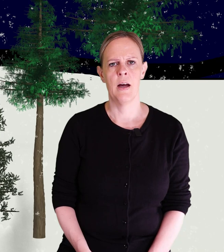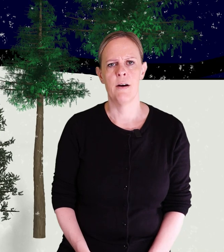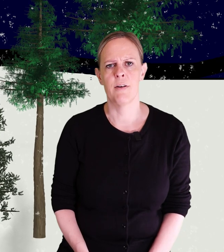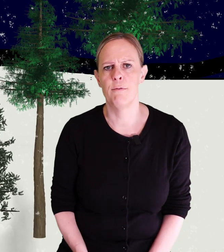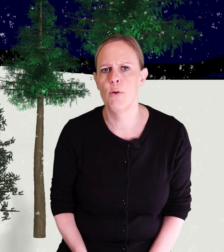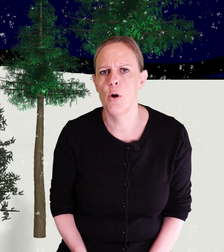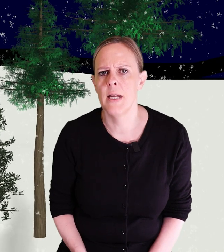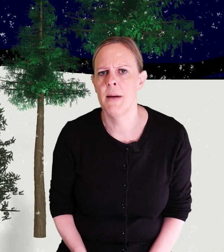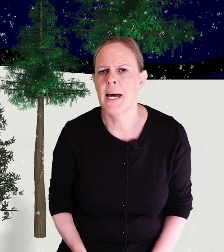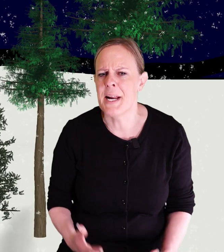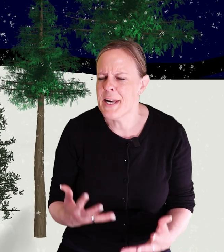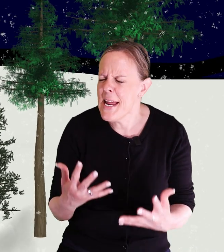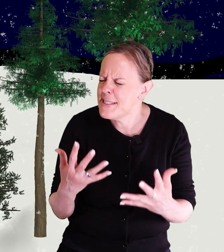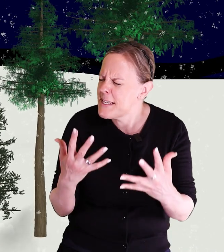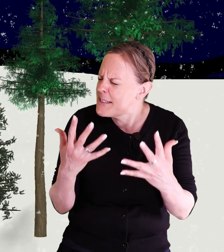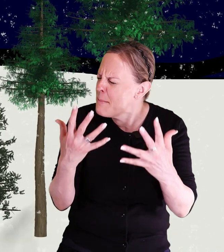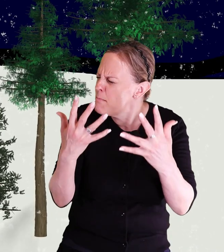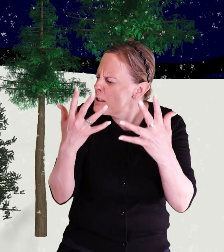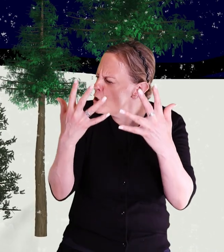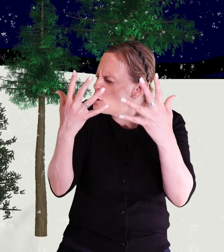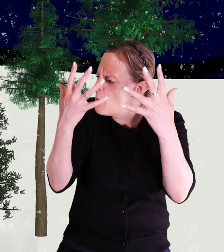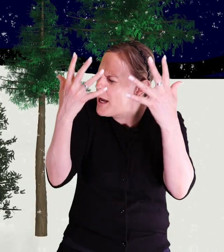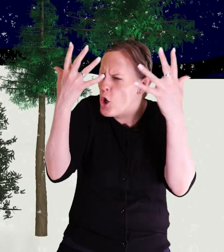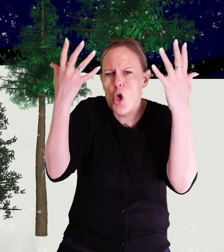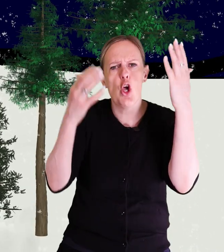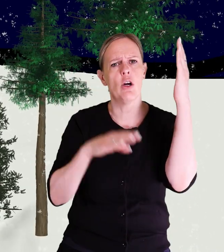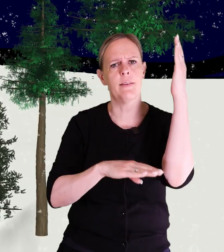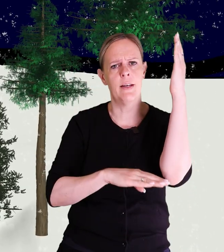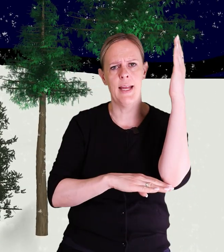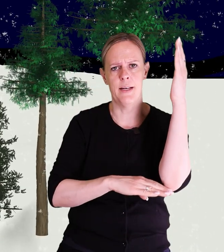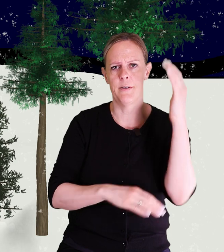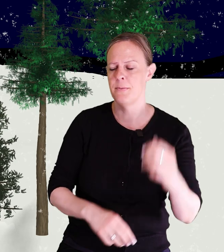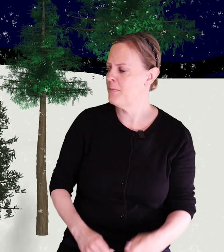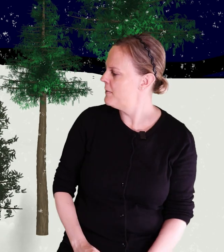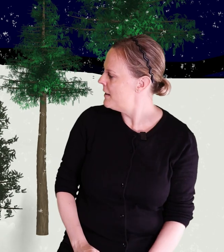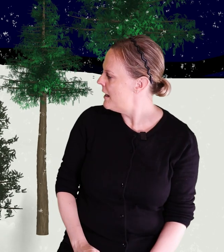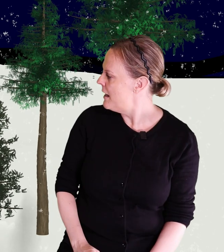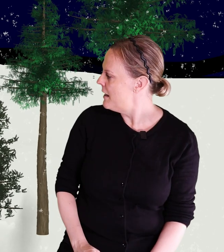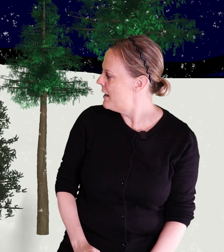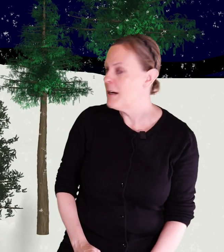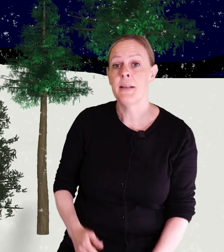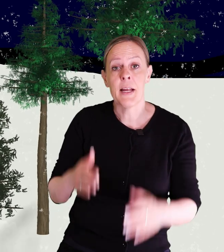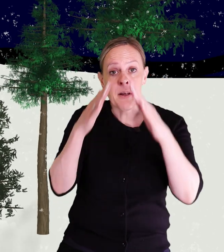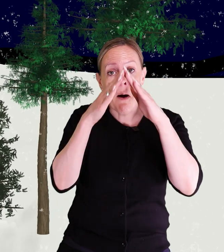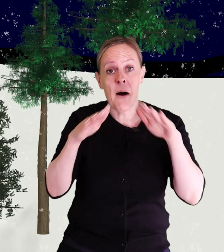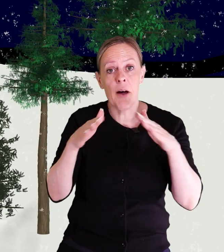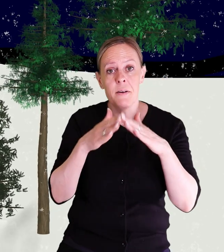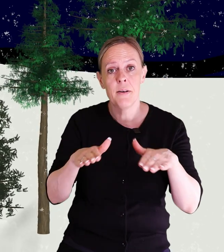Framför dem reser sig massor med höga träd. Där är granar.